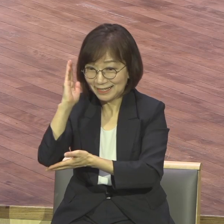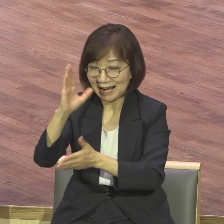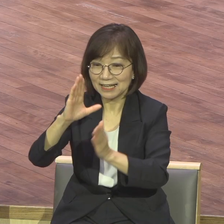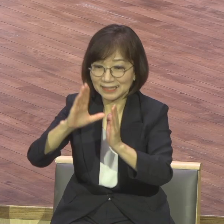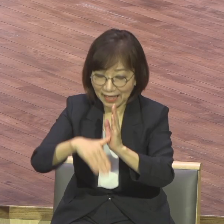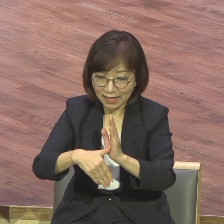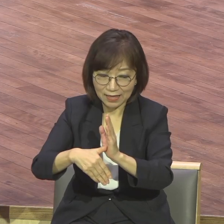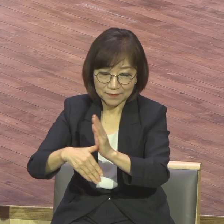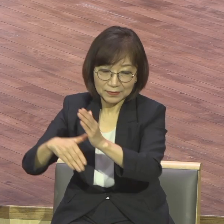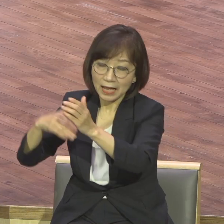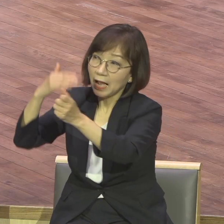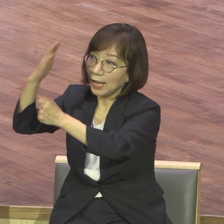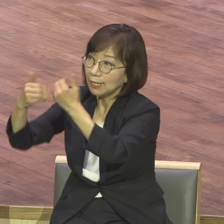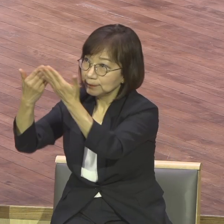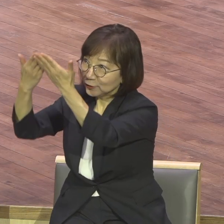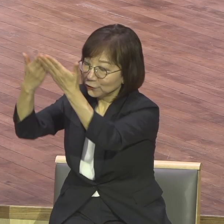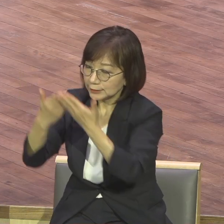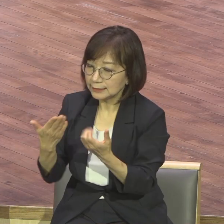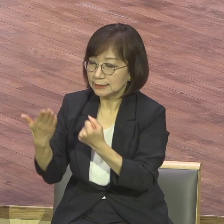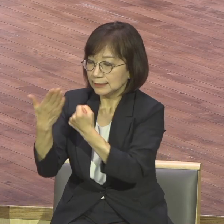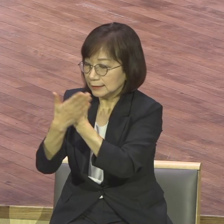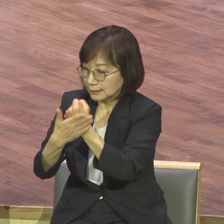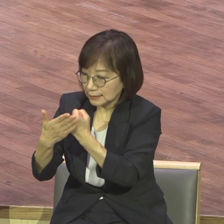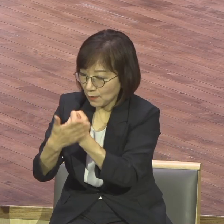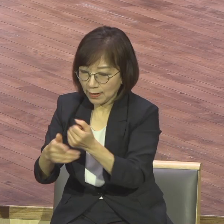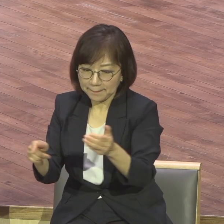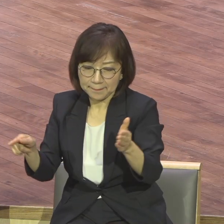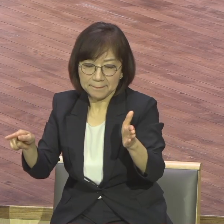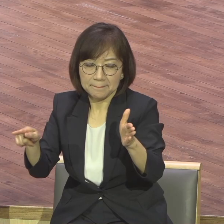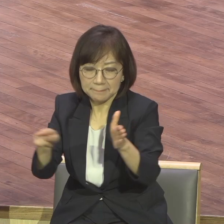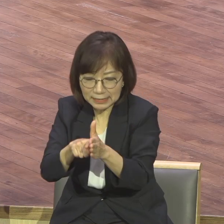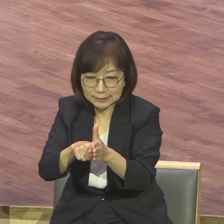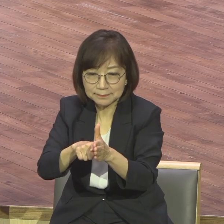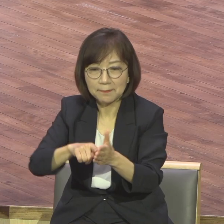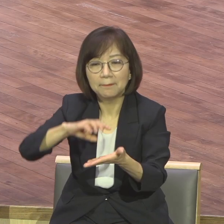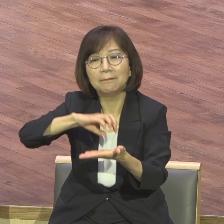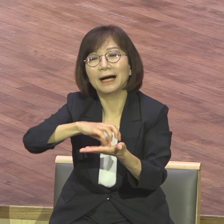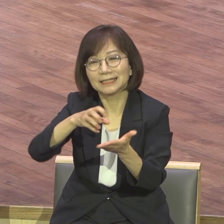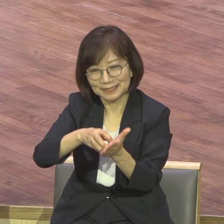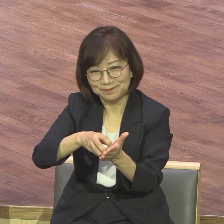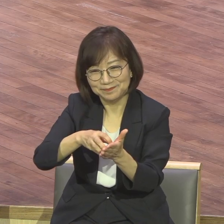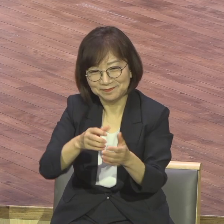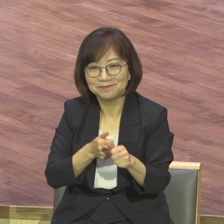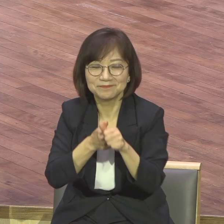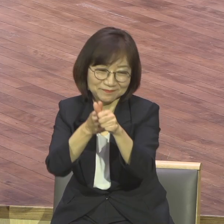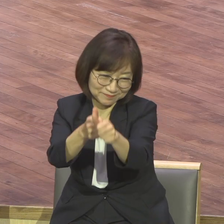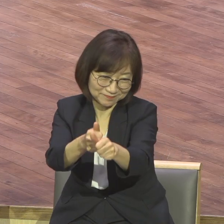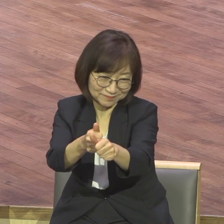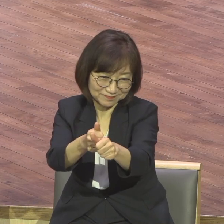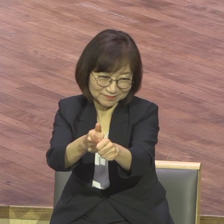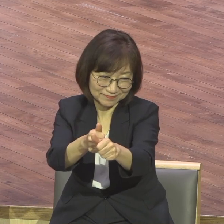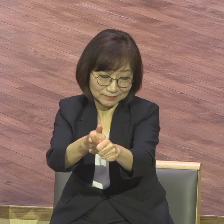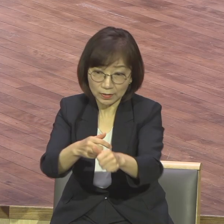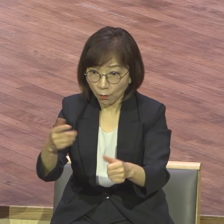주신 은혜와 믿음의 불량을 따라서 하는 것이다 은혜와 믿음의 불량이 다 달라요